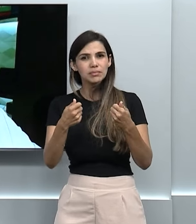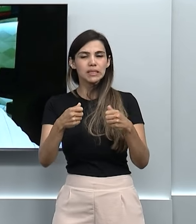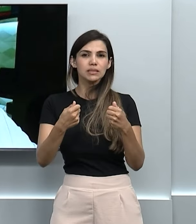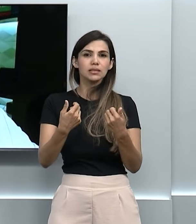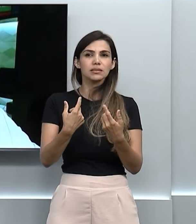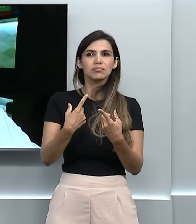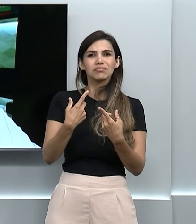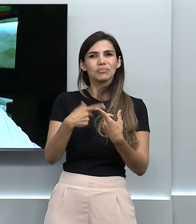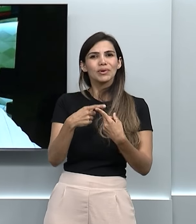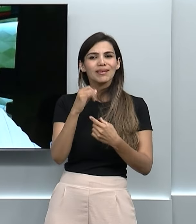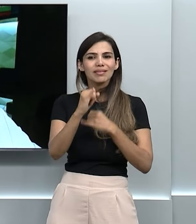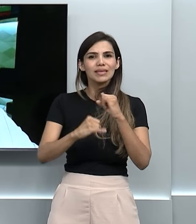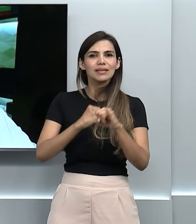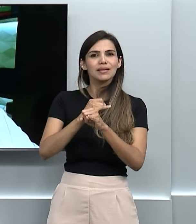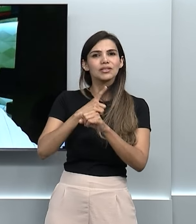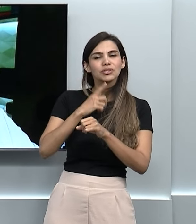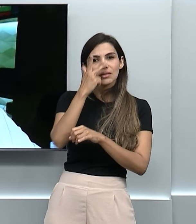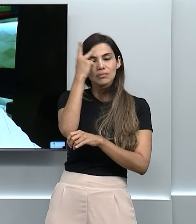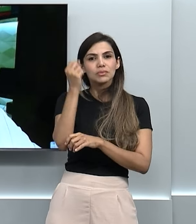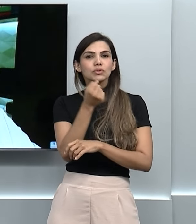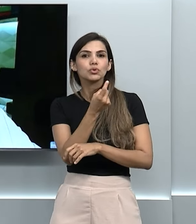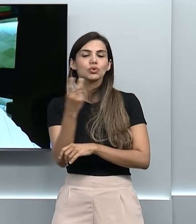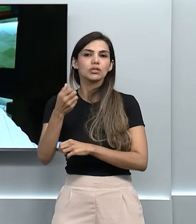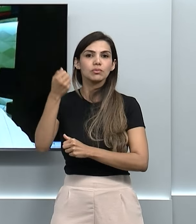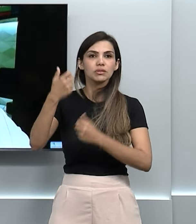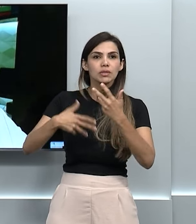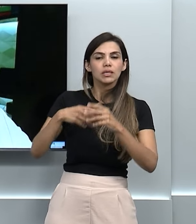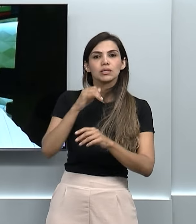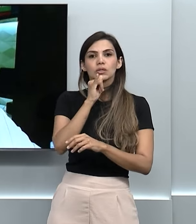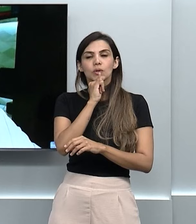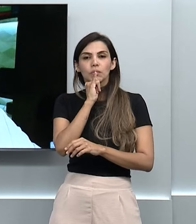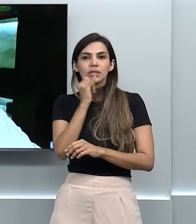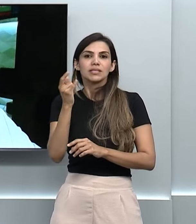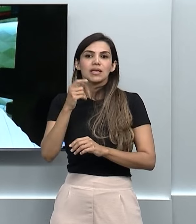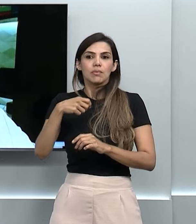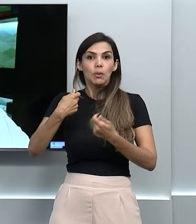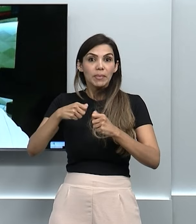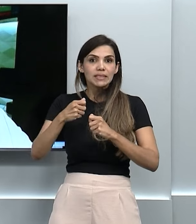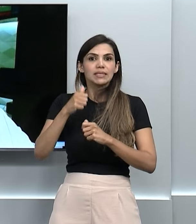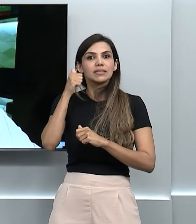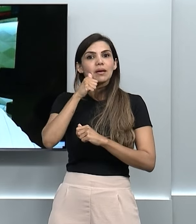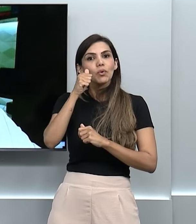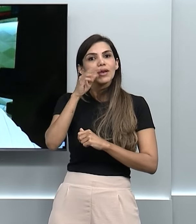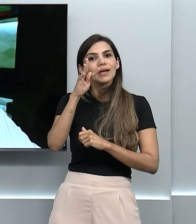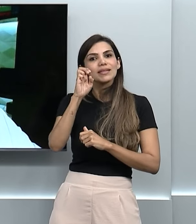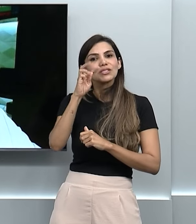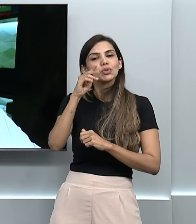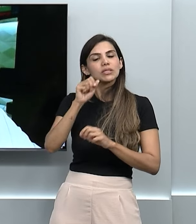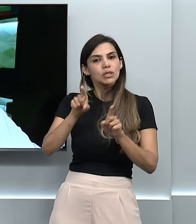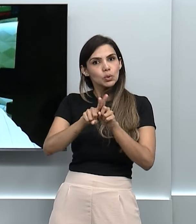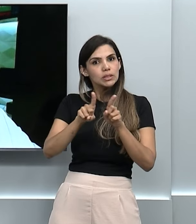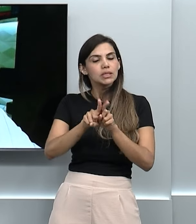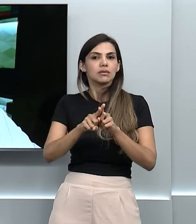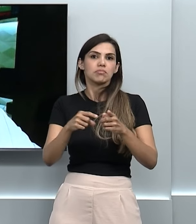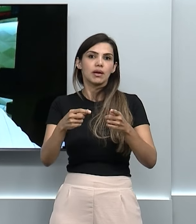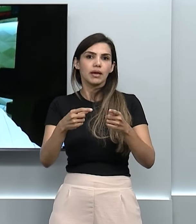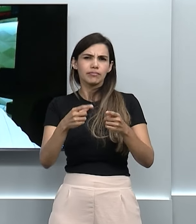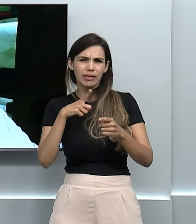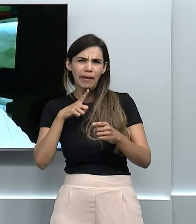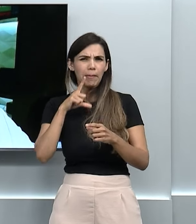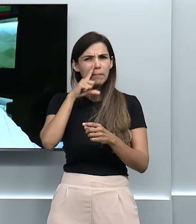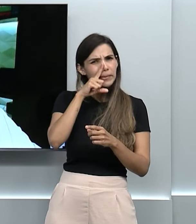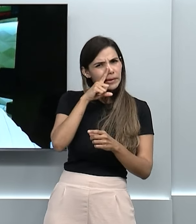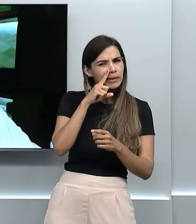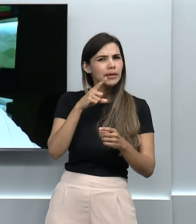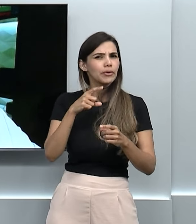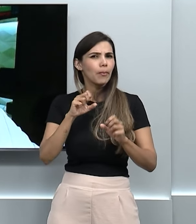pessoas na internet falando muito sobre isso, Suplementação muitas vezes de testosterona para mulheres é indicado, há algum risco? Só para a gente